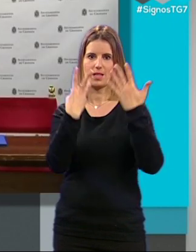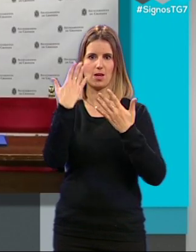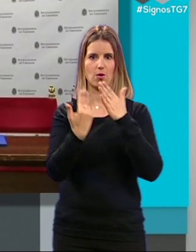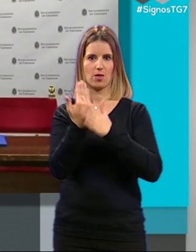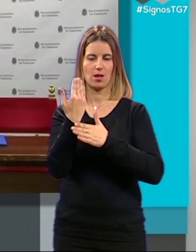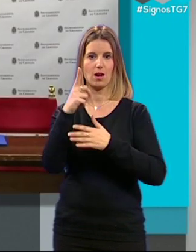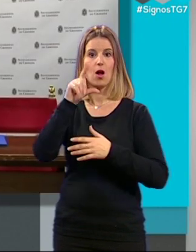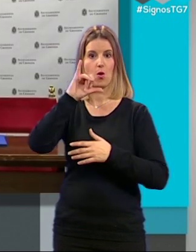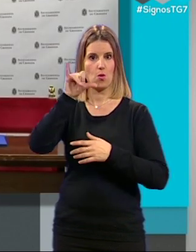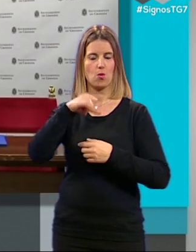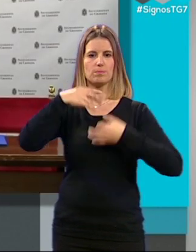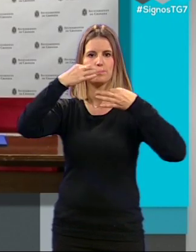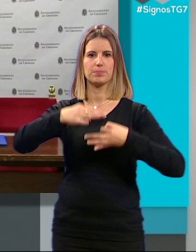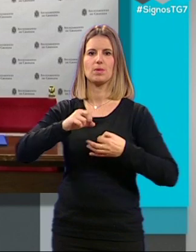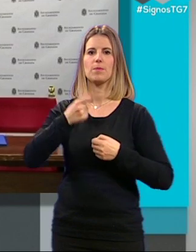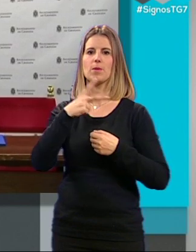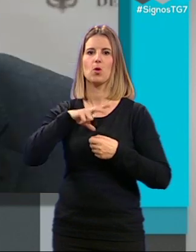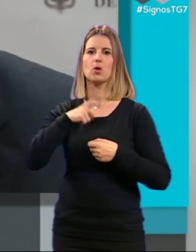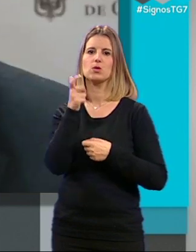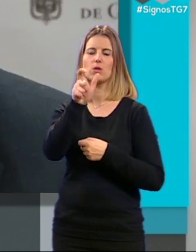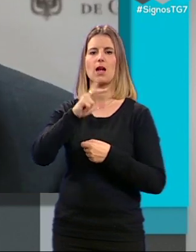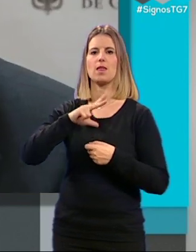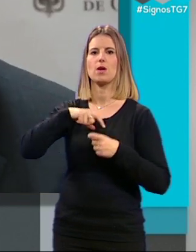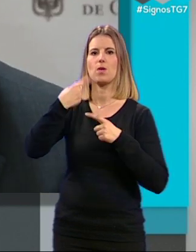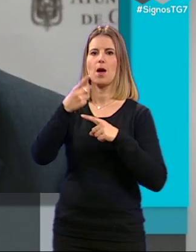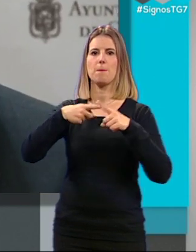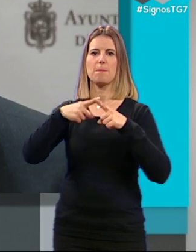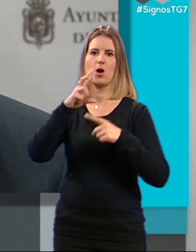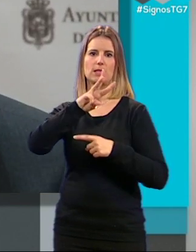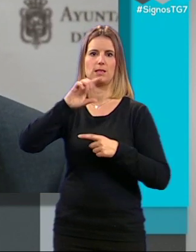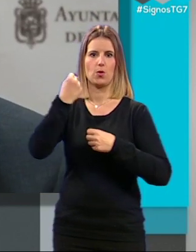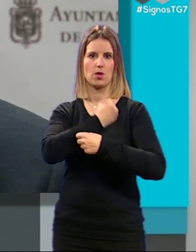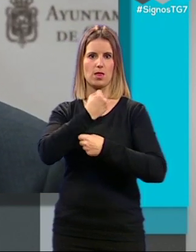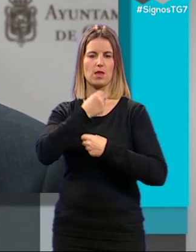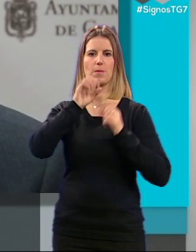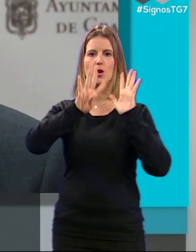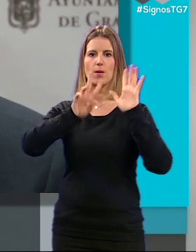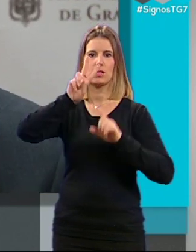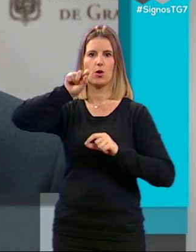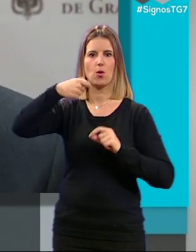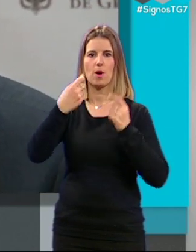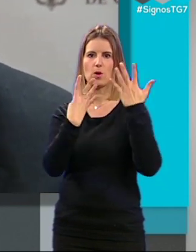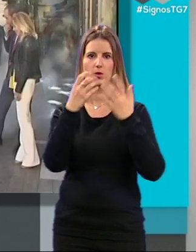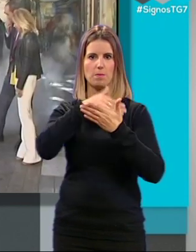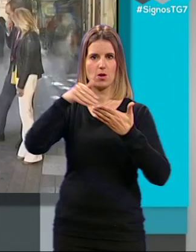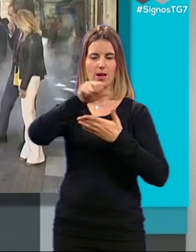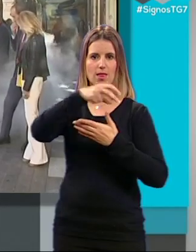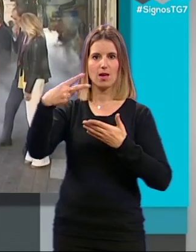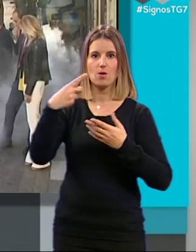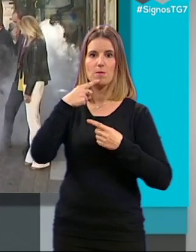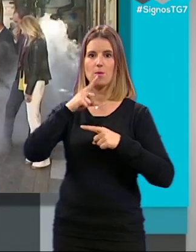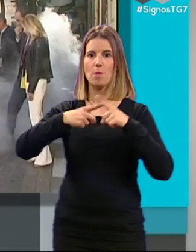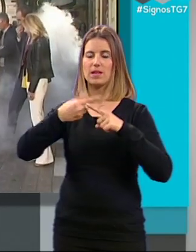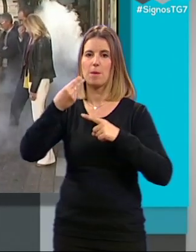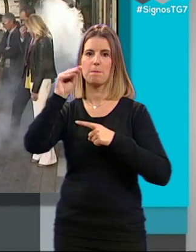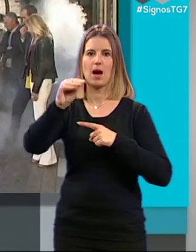González ha afirmado que la cantidad de deuda ajustada a periodo medio de pago a 31 de diciembre asciende a 92,4 millones de euros, de los que más de la mitad